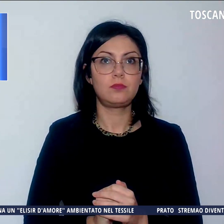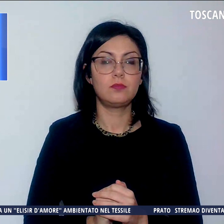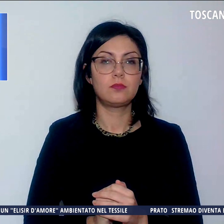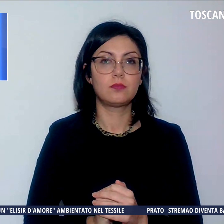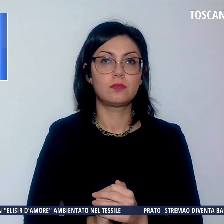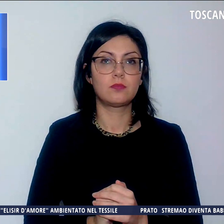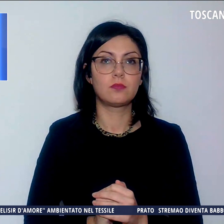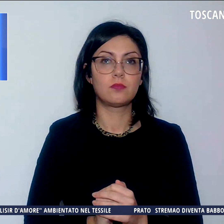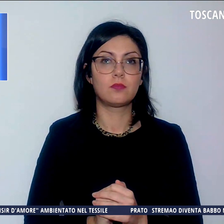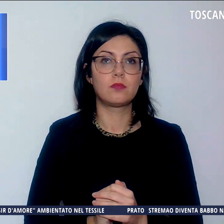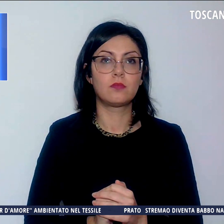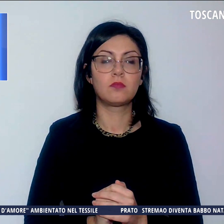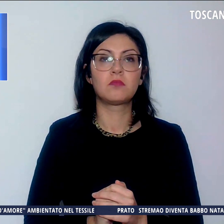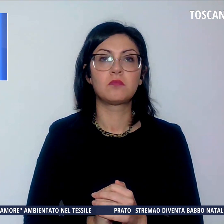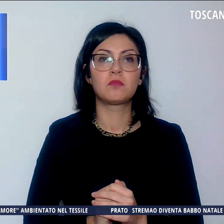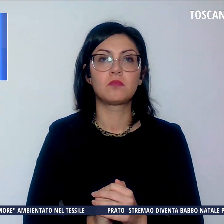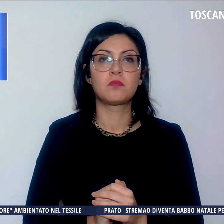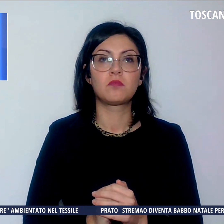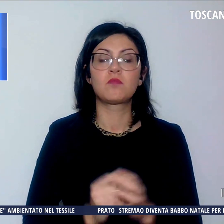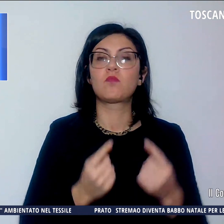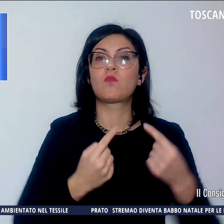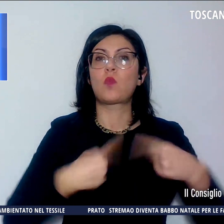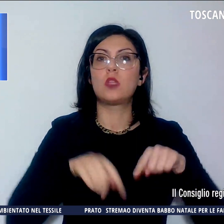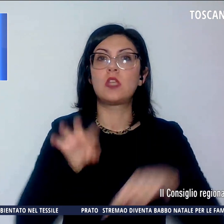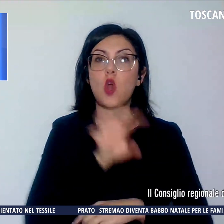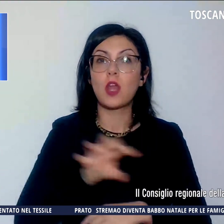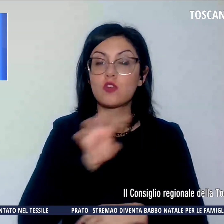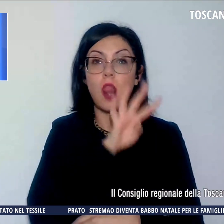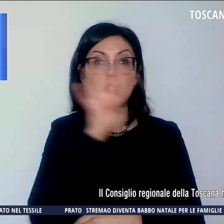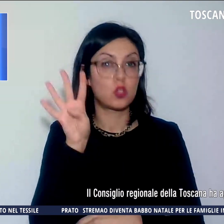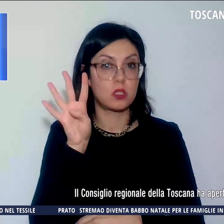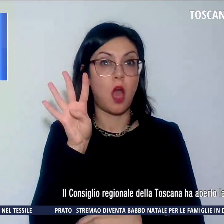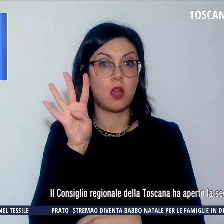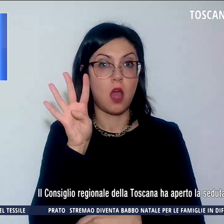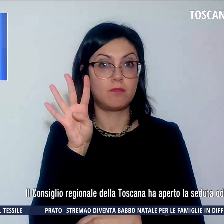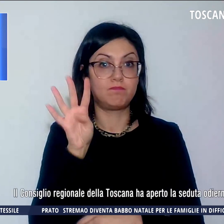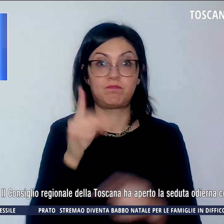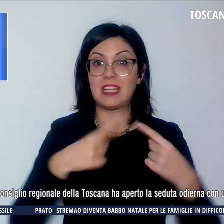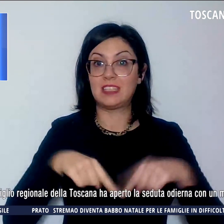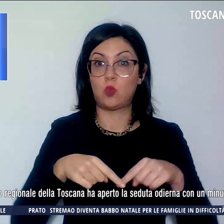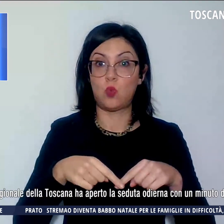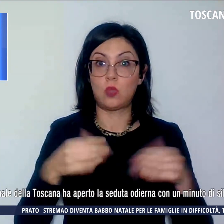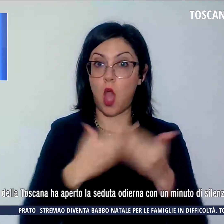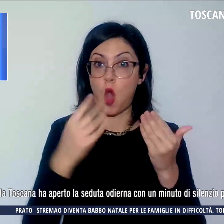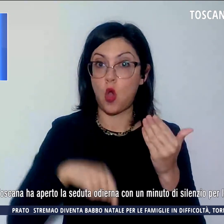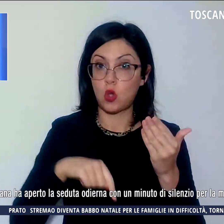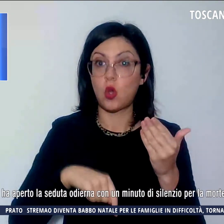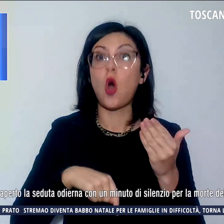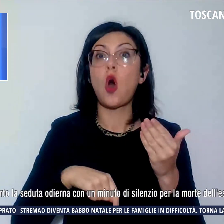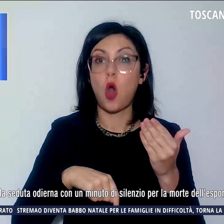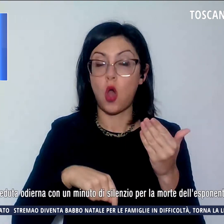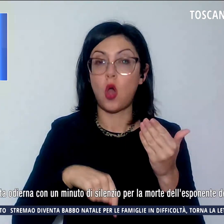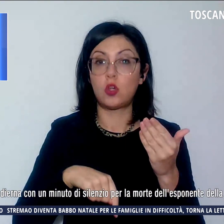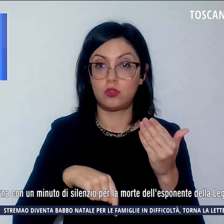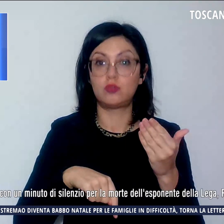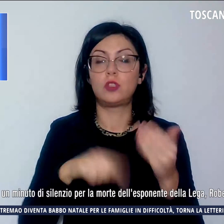Il Consiglio regionale della Toscana ha aperto la seduta odierna con un minuto di silenzio per la